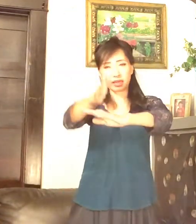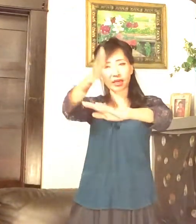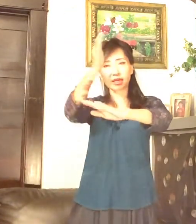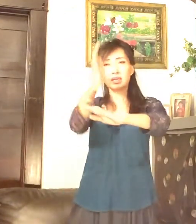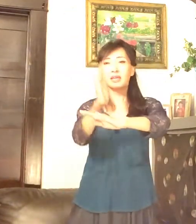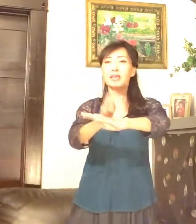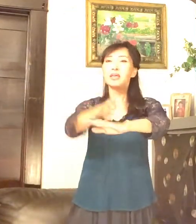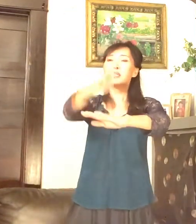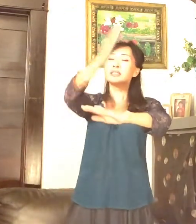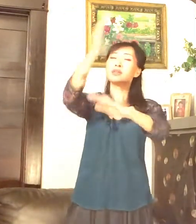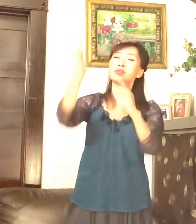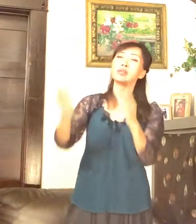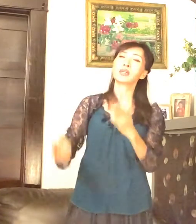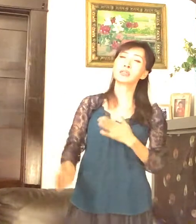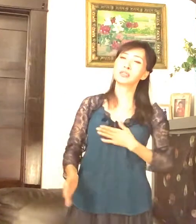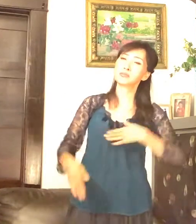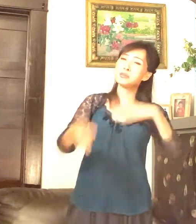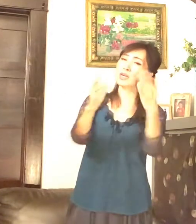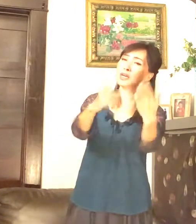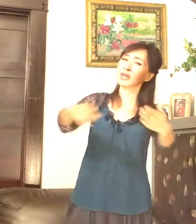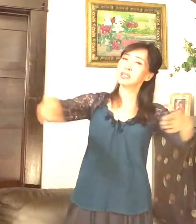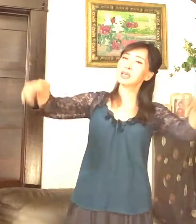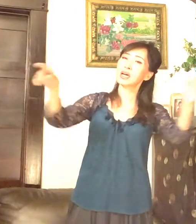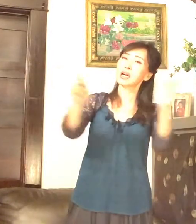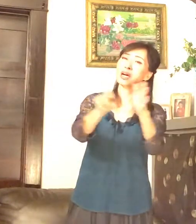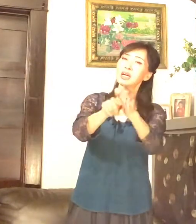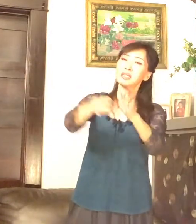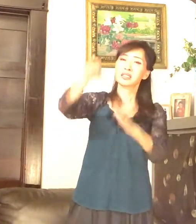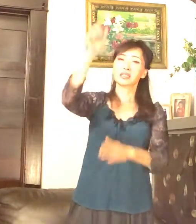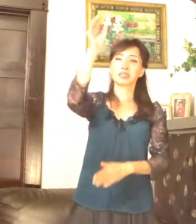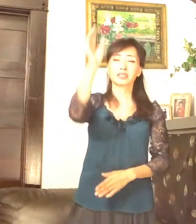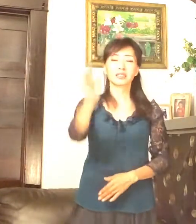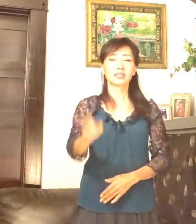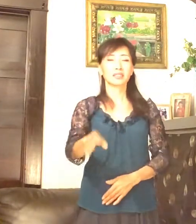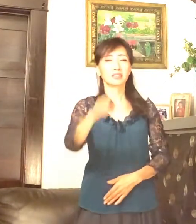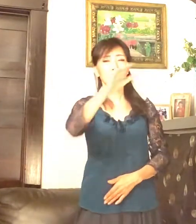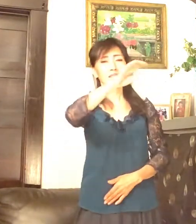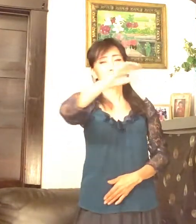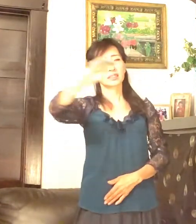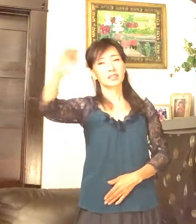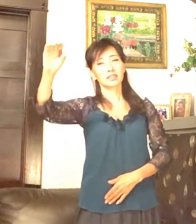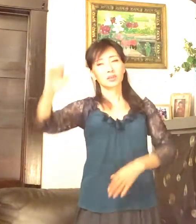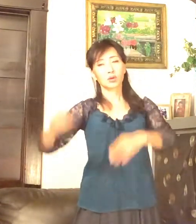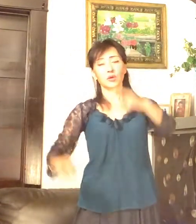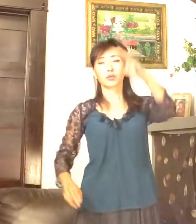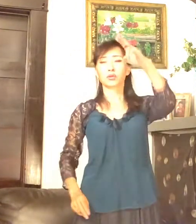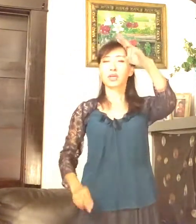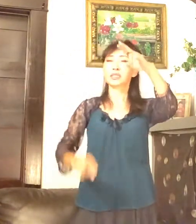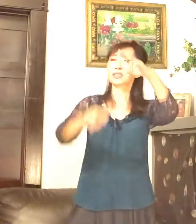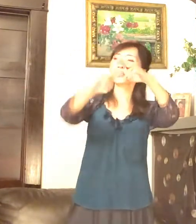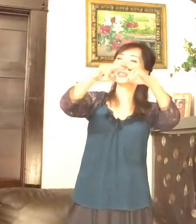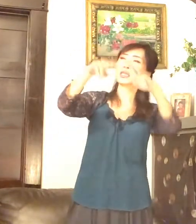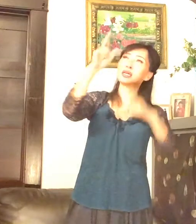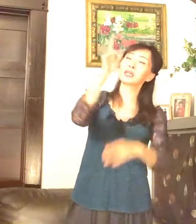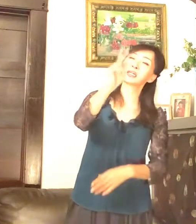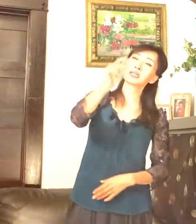날 위해 십자가 달리신 주의 그 사랑